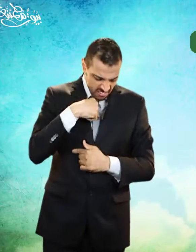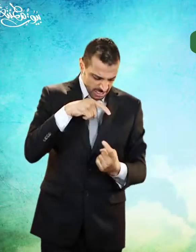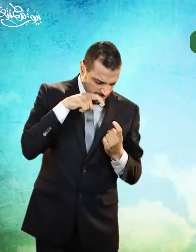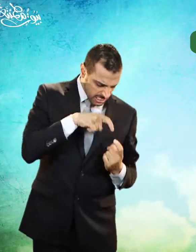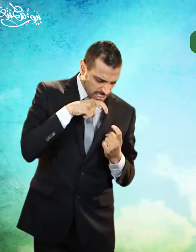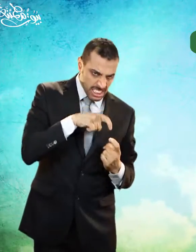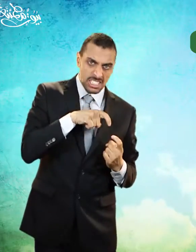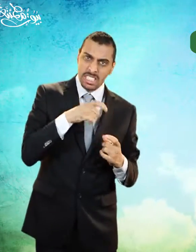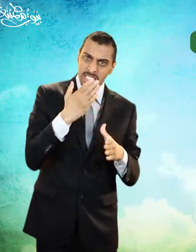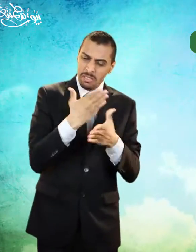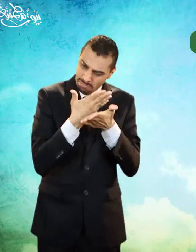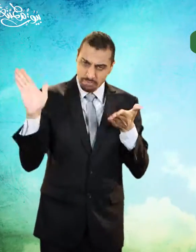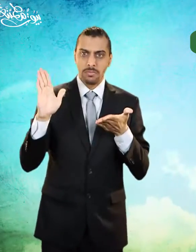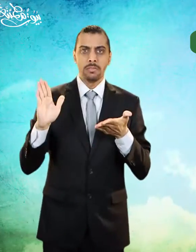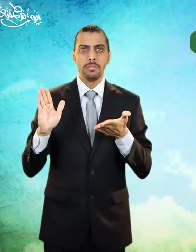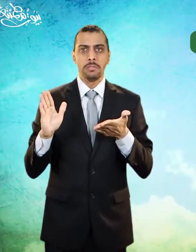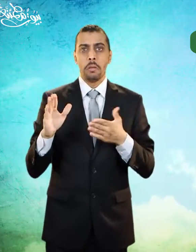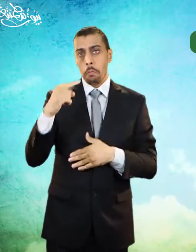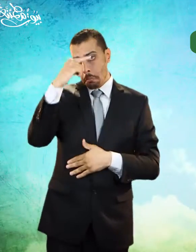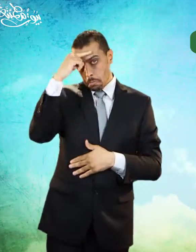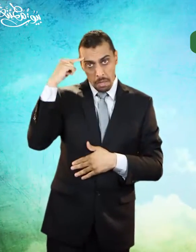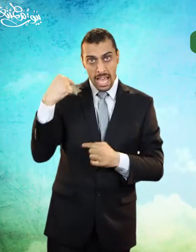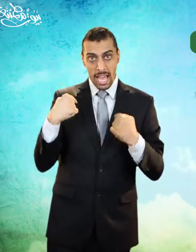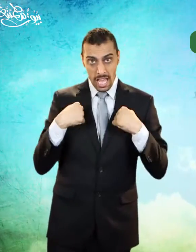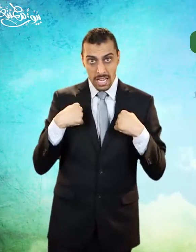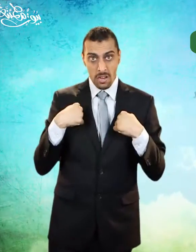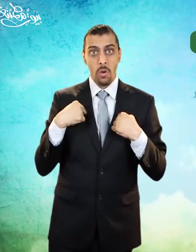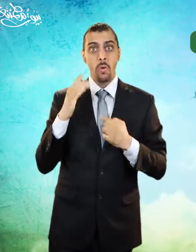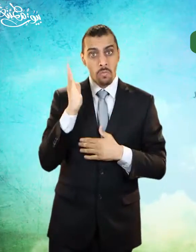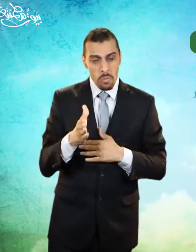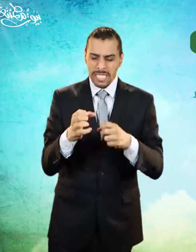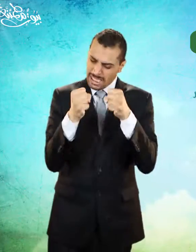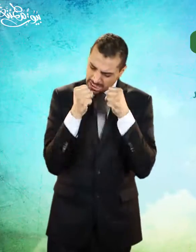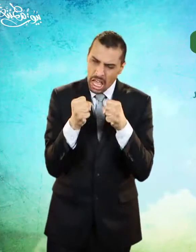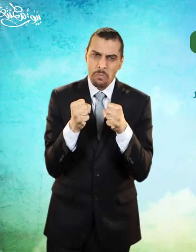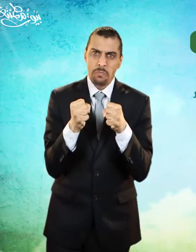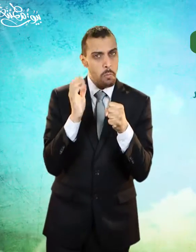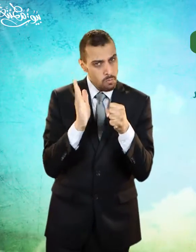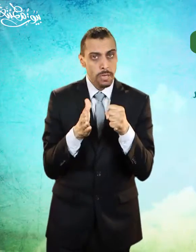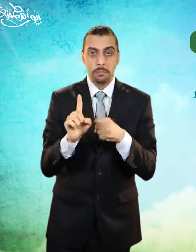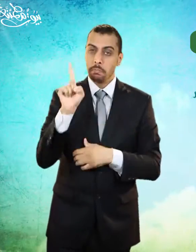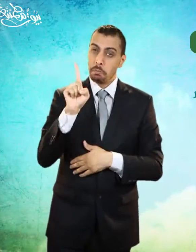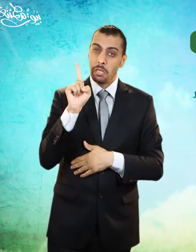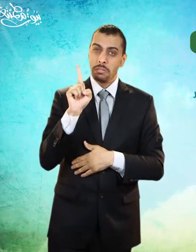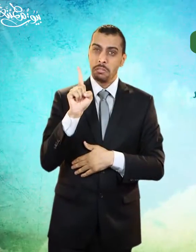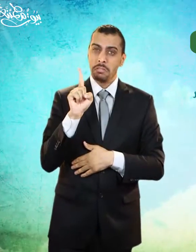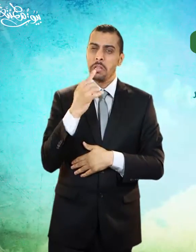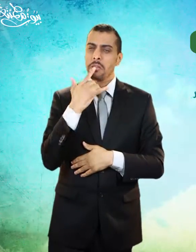نفسه على ذلك وقد يكون في ذلك شيء من الصعوبة إلا أنه